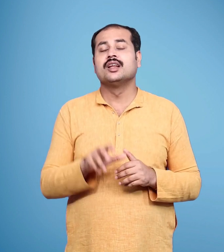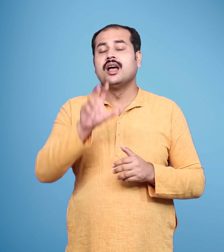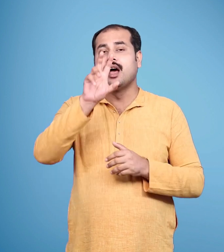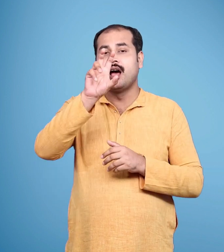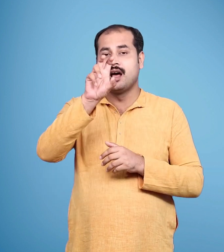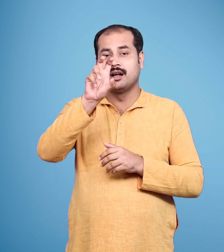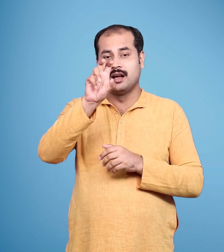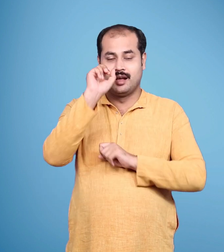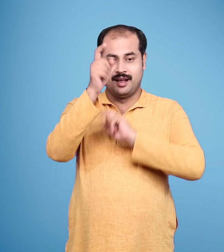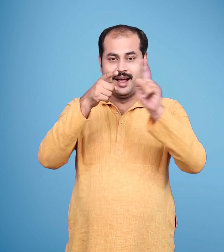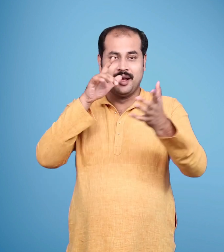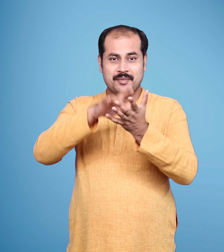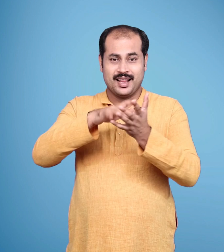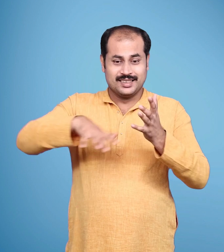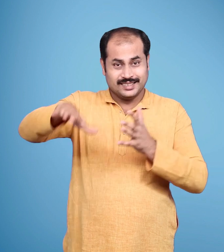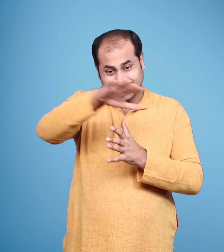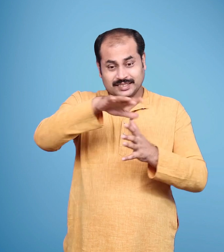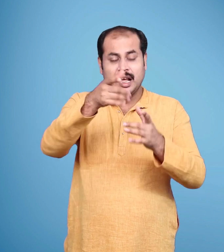अयुद्या की घटनाओं से सर्वता अनभिक्य